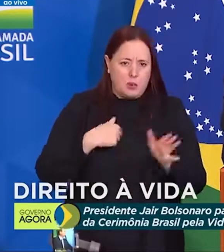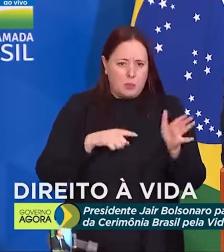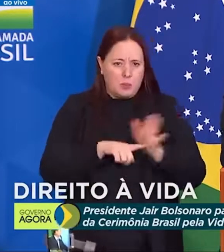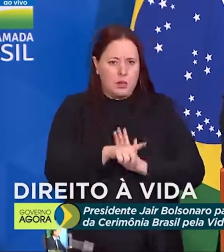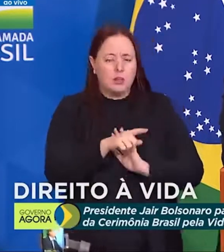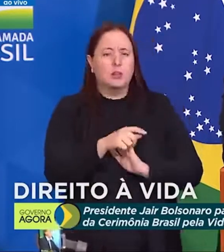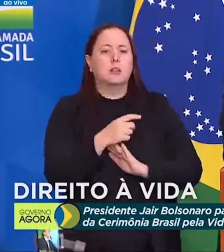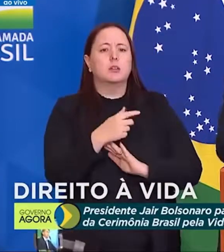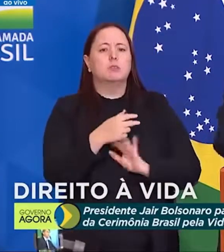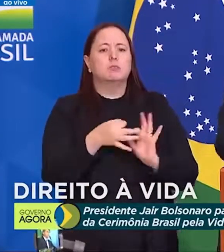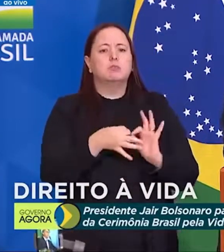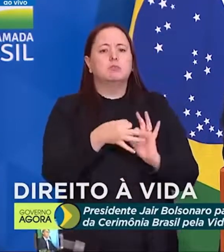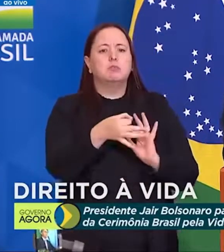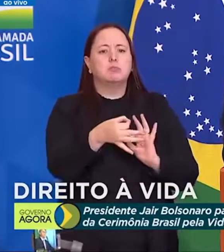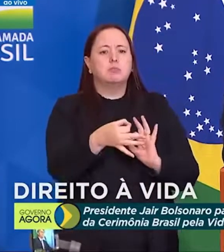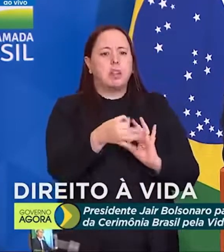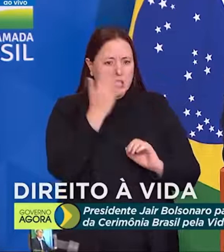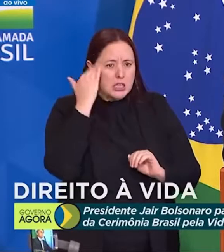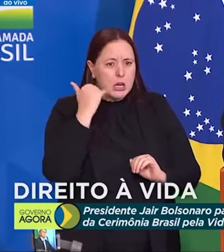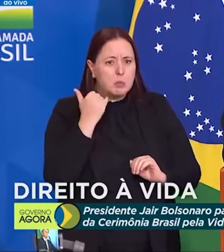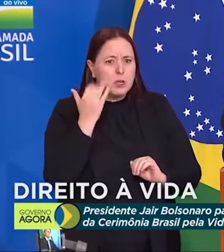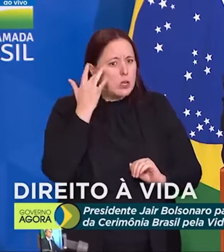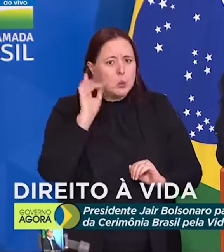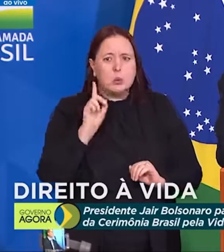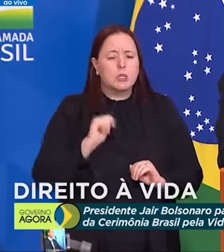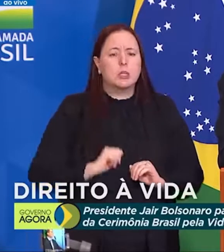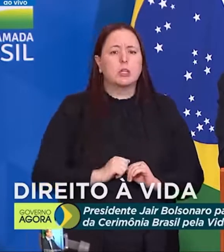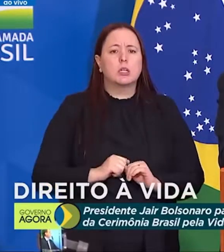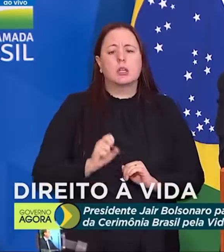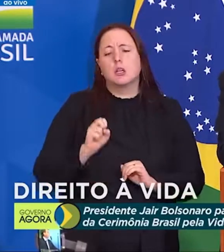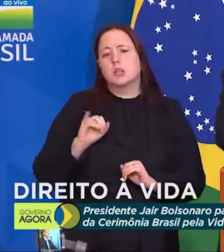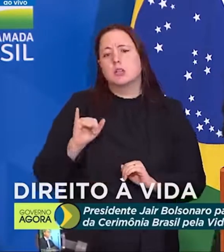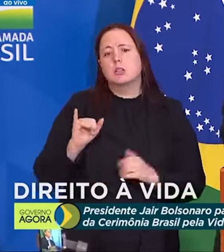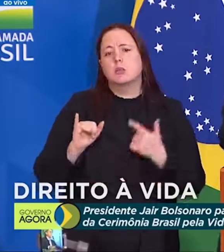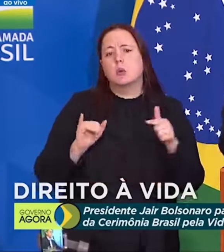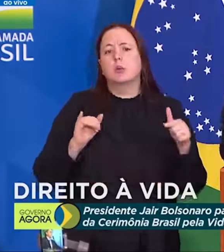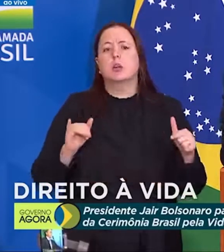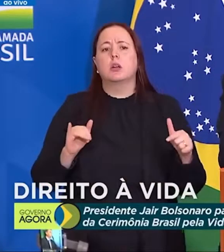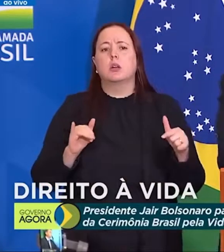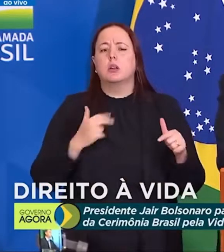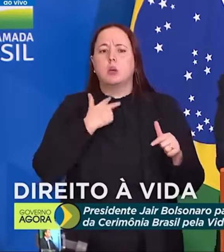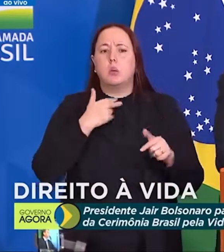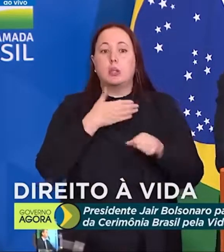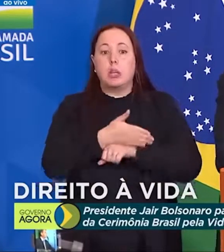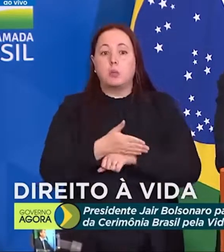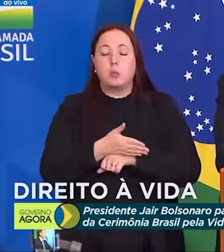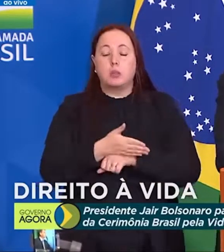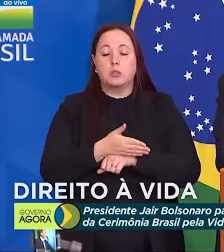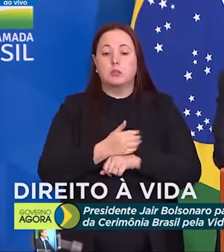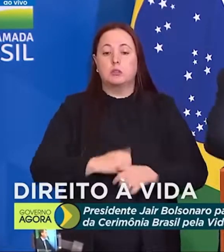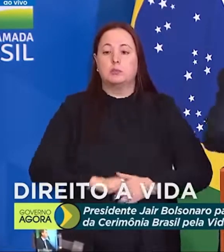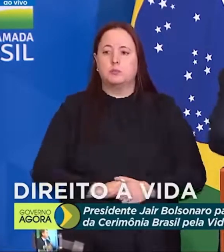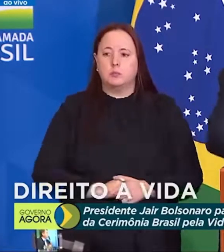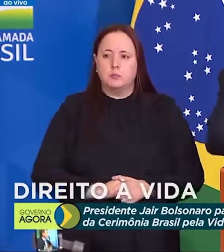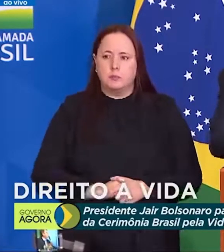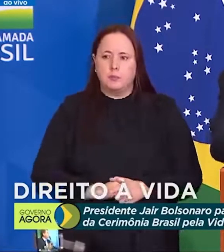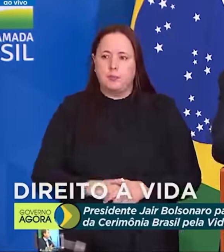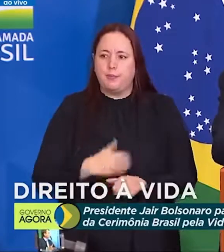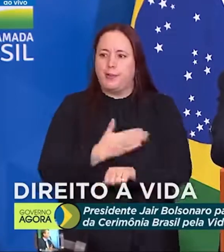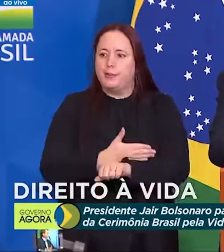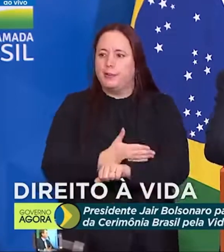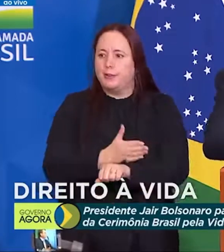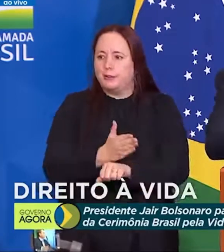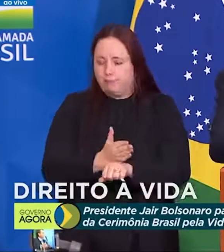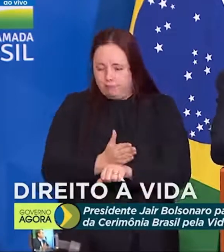qual o tamanho da área Yanomami duvido que saiba. Olha, se foi demarcado porque não podemos estar lá dentro. É o tempo